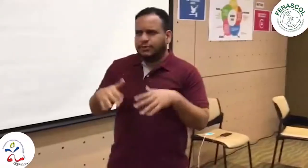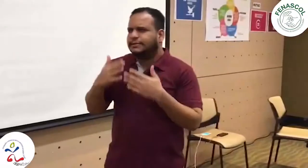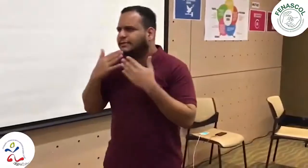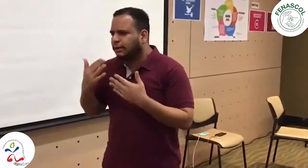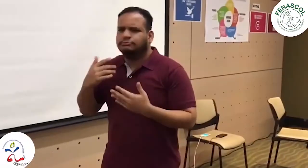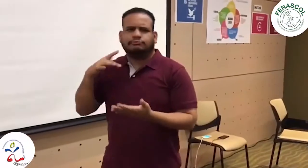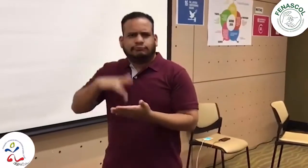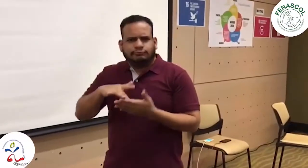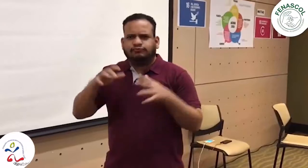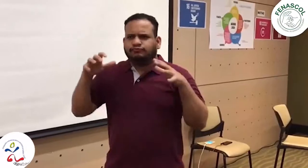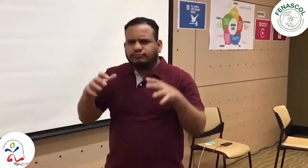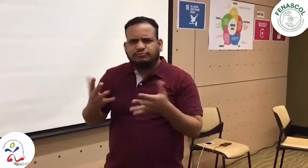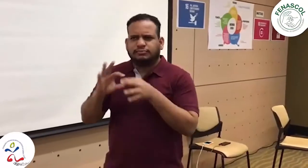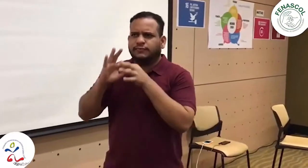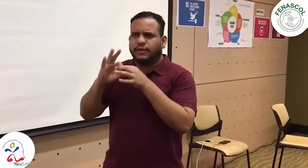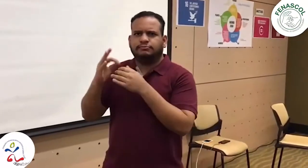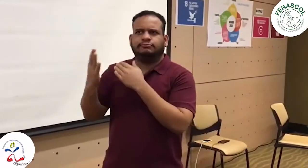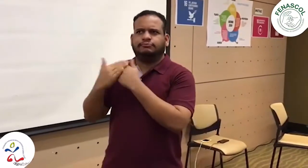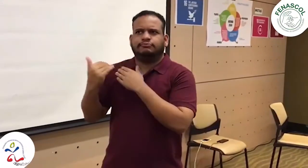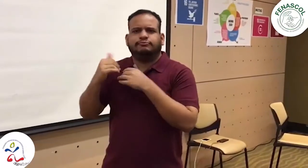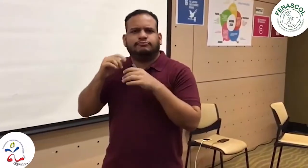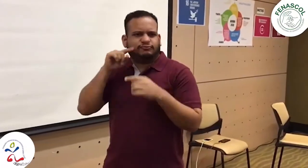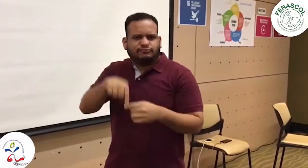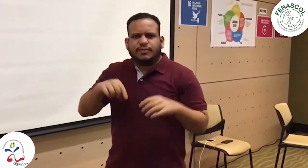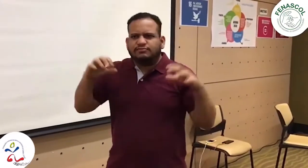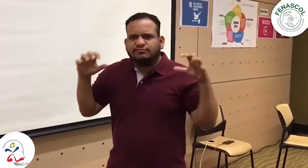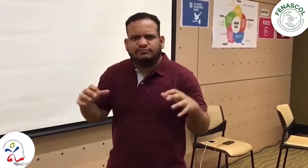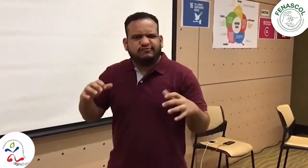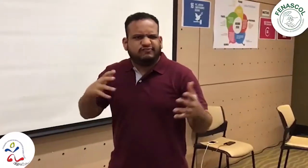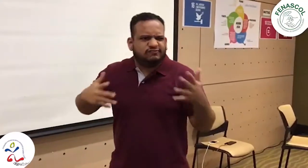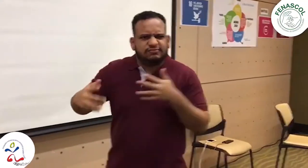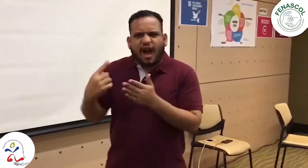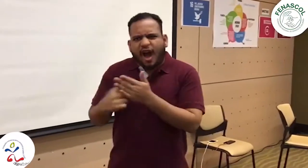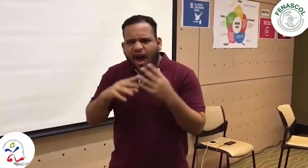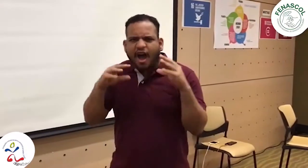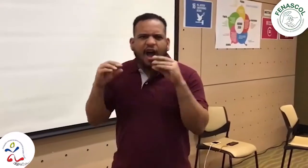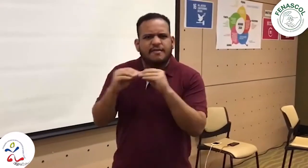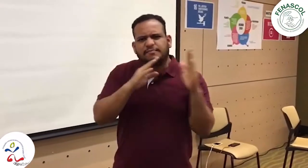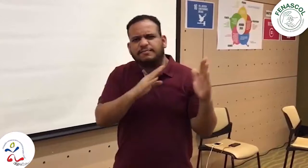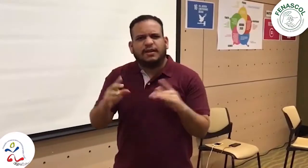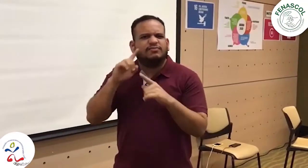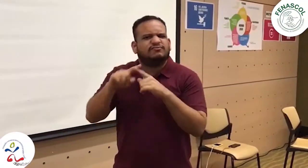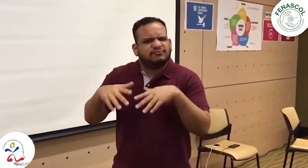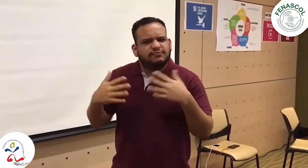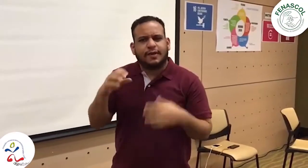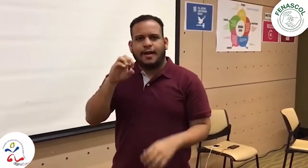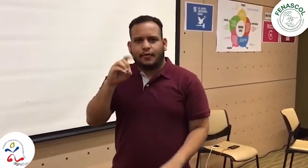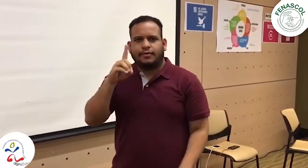Bueno, primero, agradecer la participación en este espacio, que FENASCOR nos haya permitido la participación y nos haya convocado para poder hablar